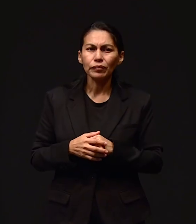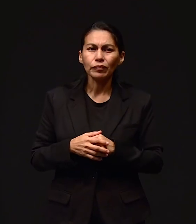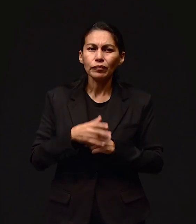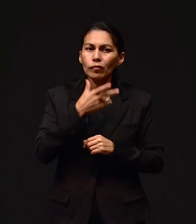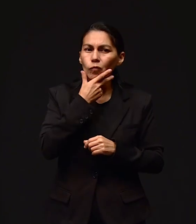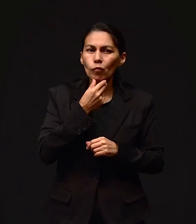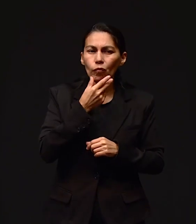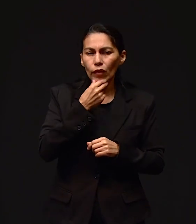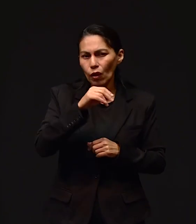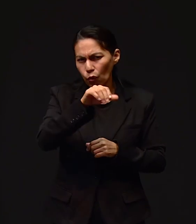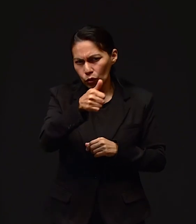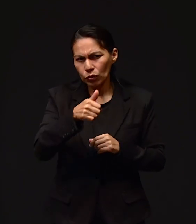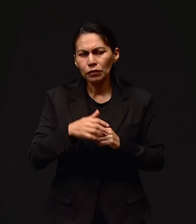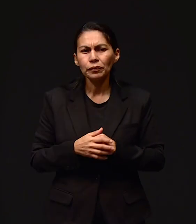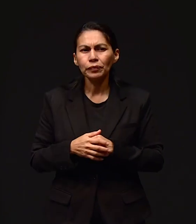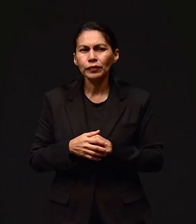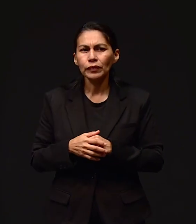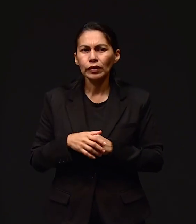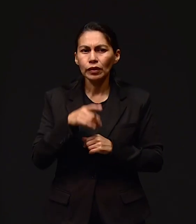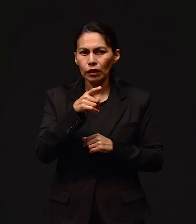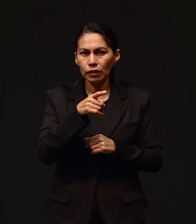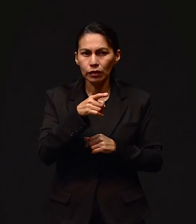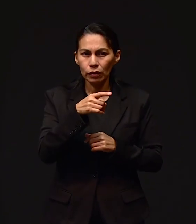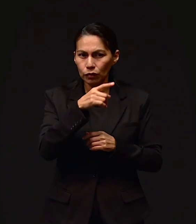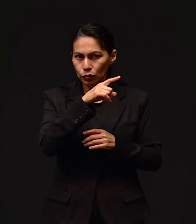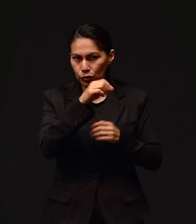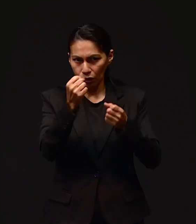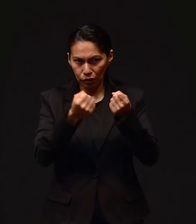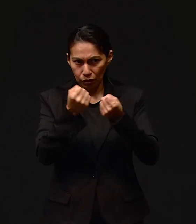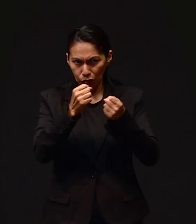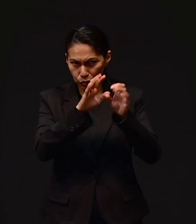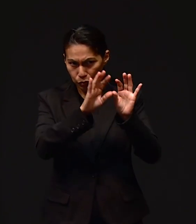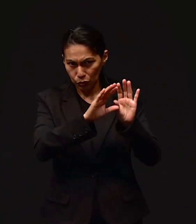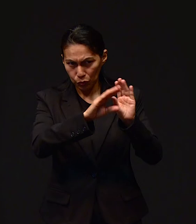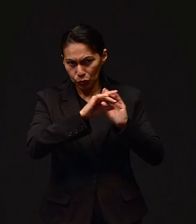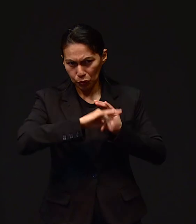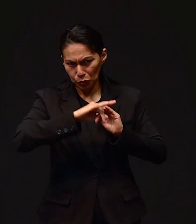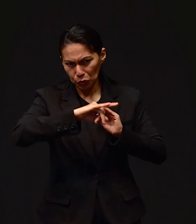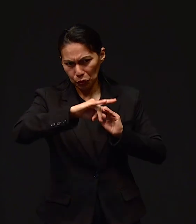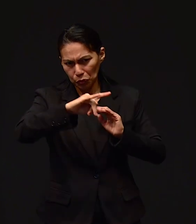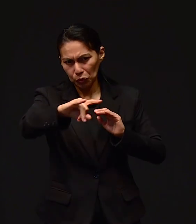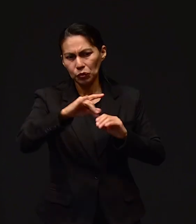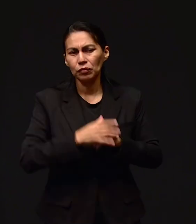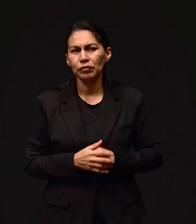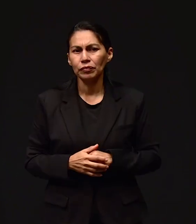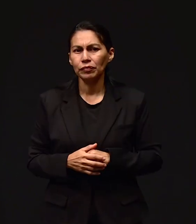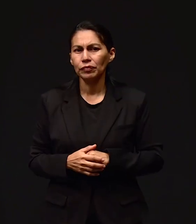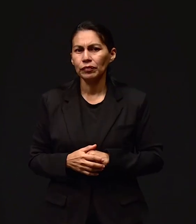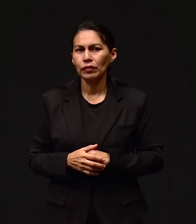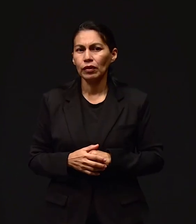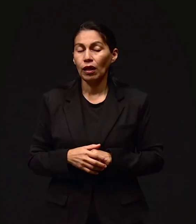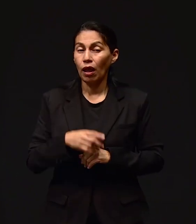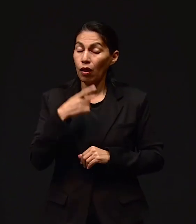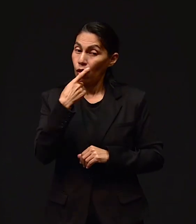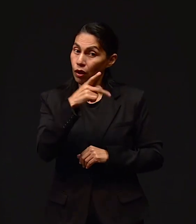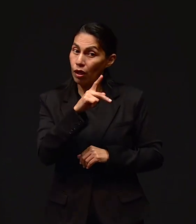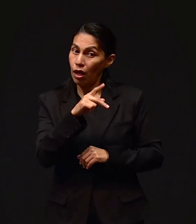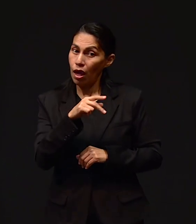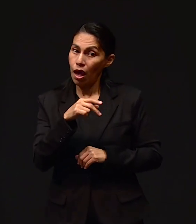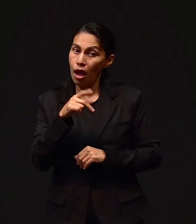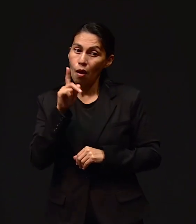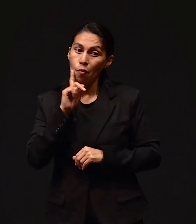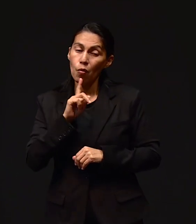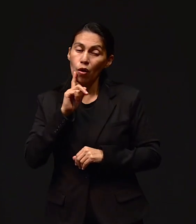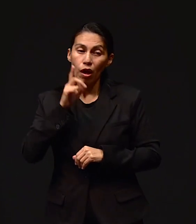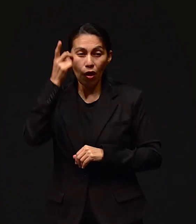me llevó con el señor, que tenía a su cargo ahí los carros. Y ya le dijo, este, aquí está la señora, la